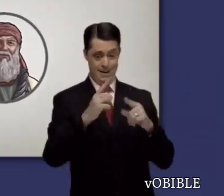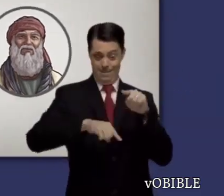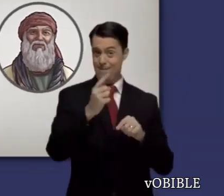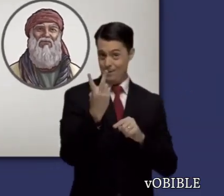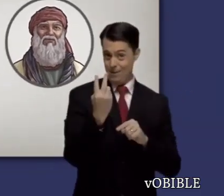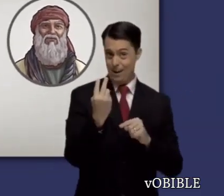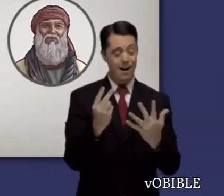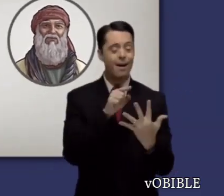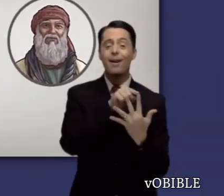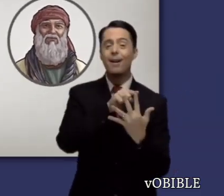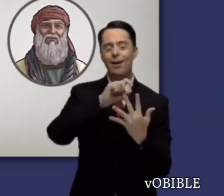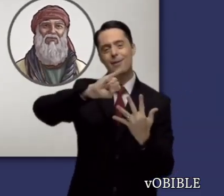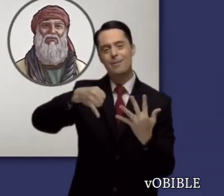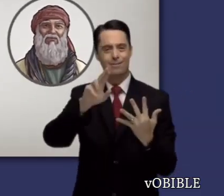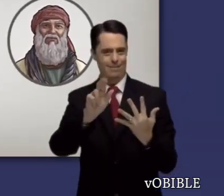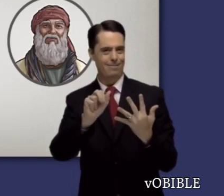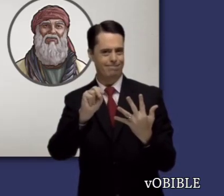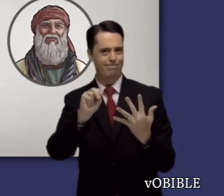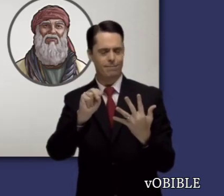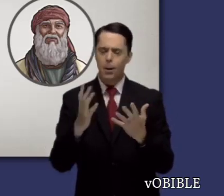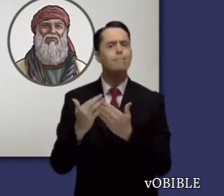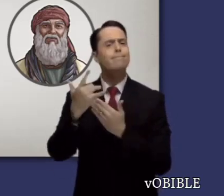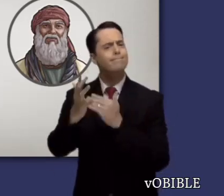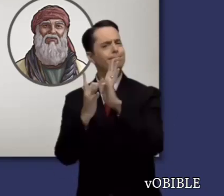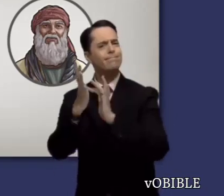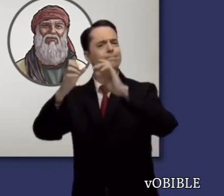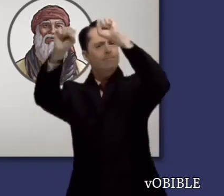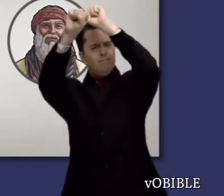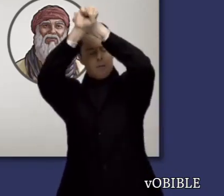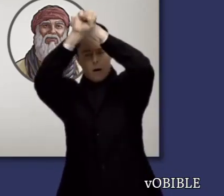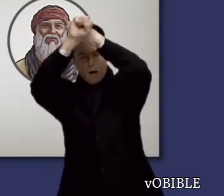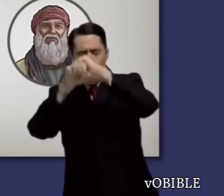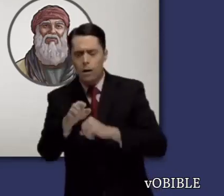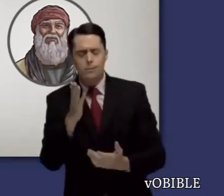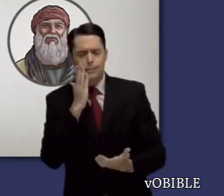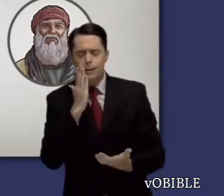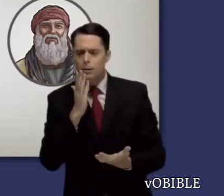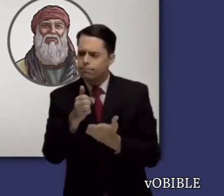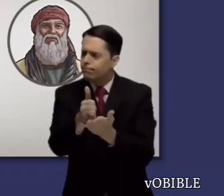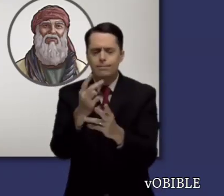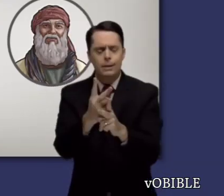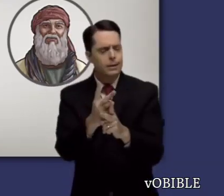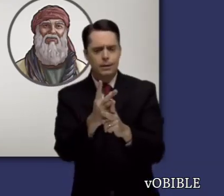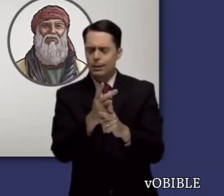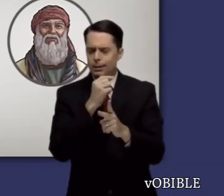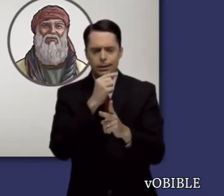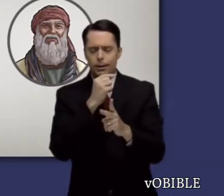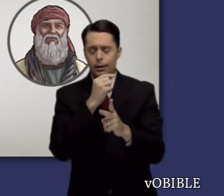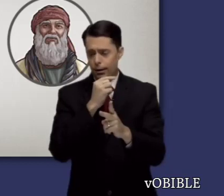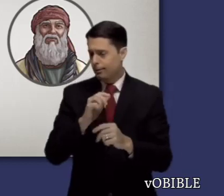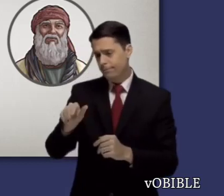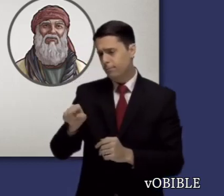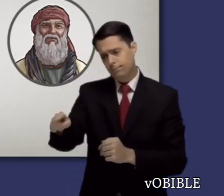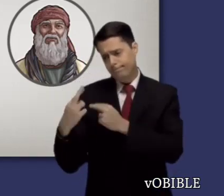Después de la Pascua del año 31, Jesús eligió a Juan para que fuera uno de sus doce apóstoles. Juan llegó a ser uno de